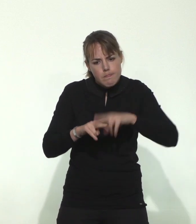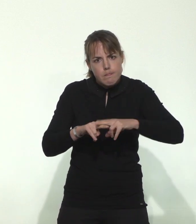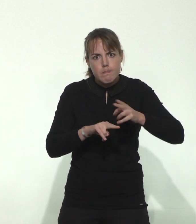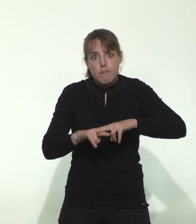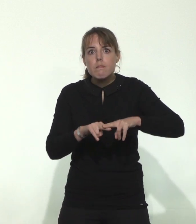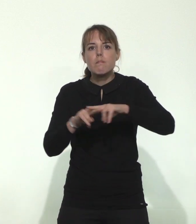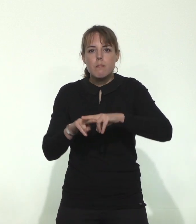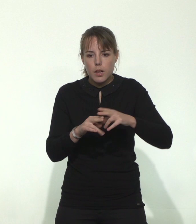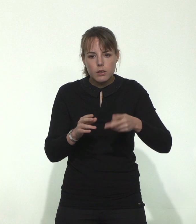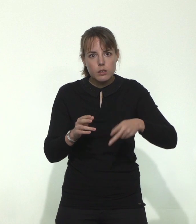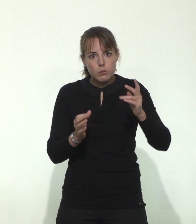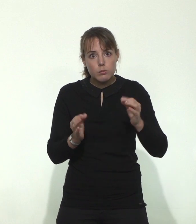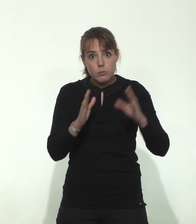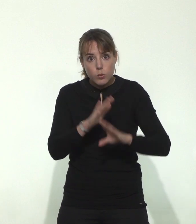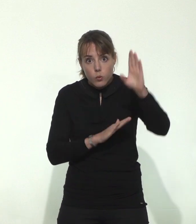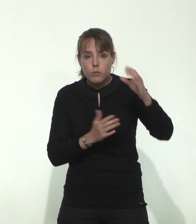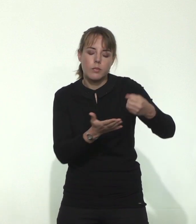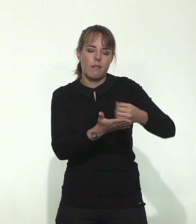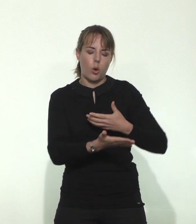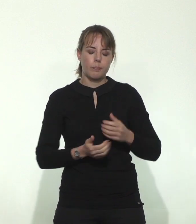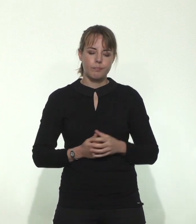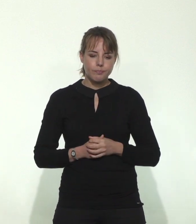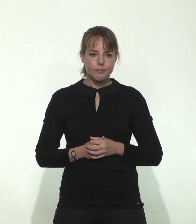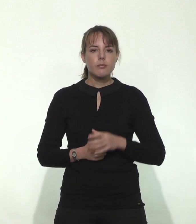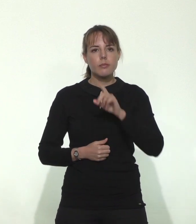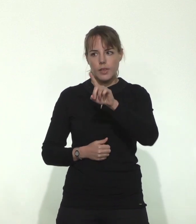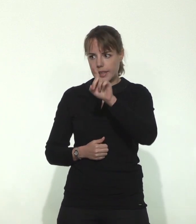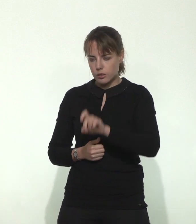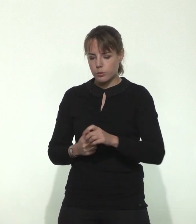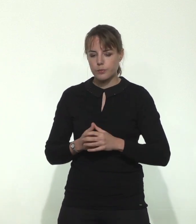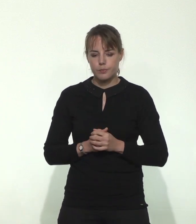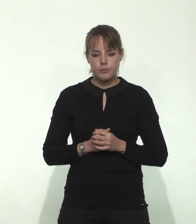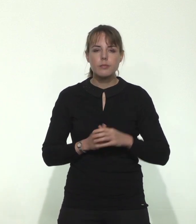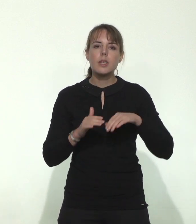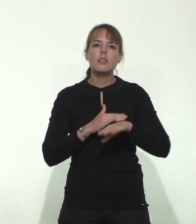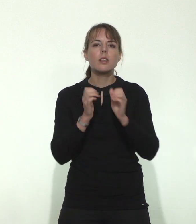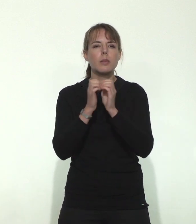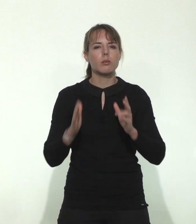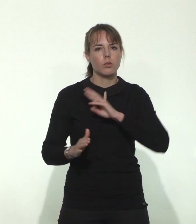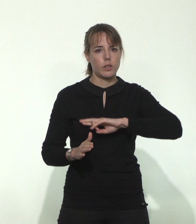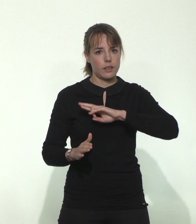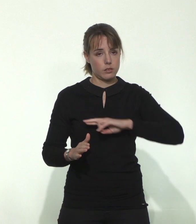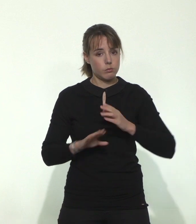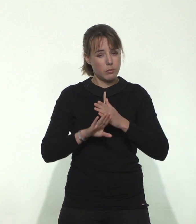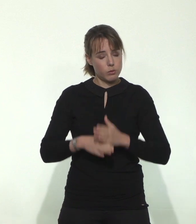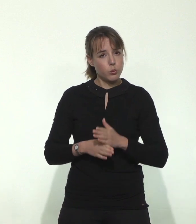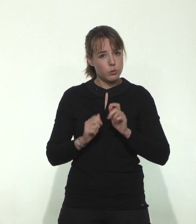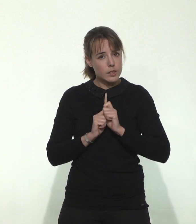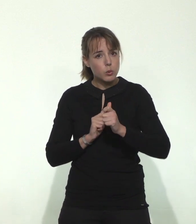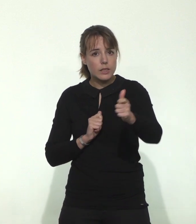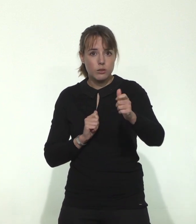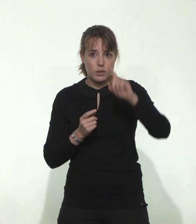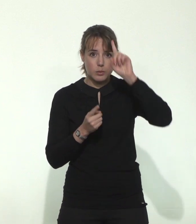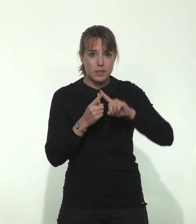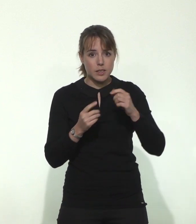sein de son institution. Une question pour Hospi Media. Dans les EHPAD, des dispositifs sont-ils envisagés pour accompagner l'isolement